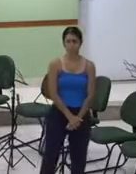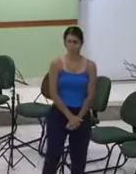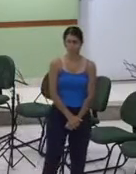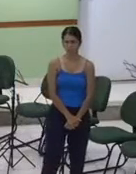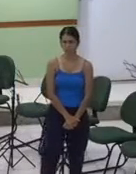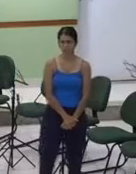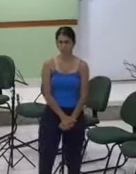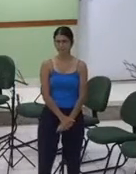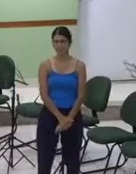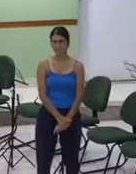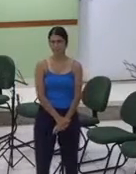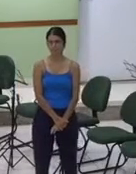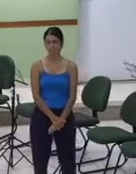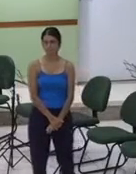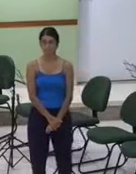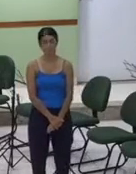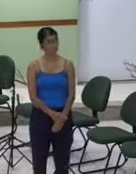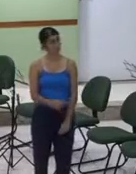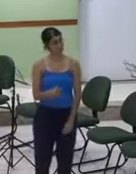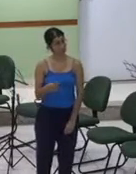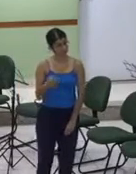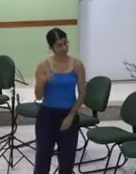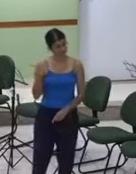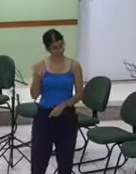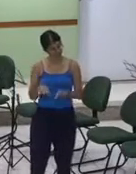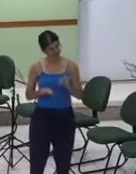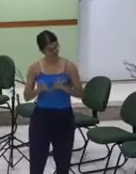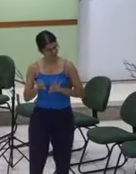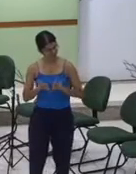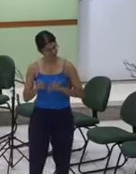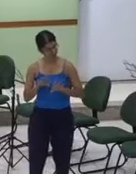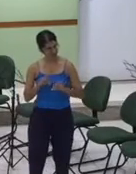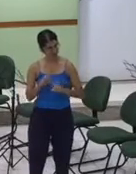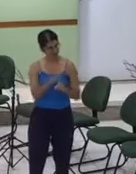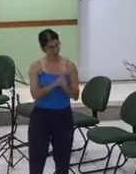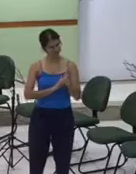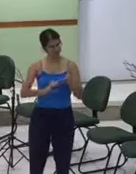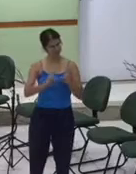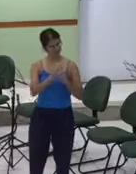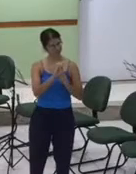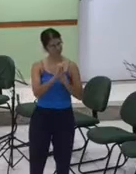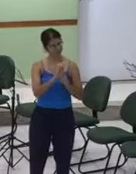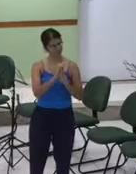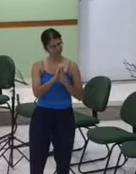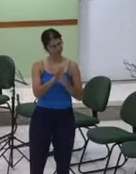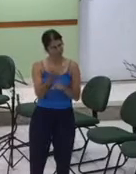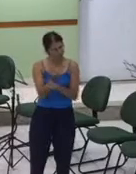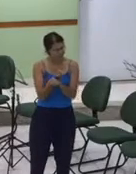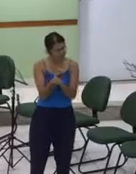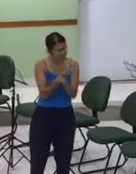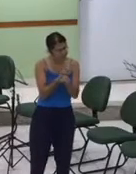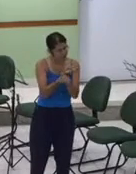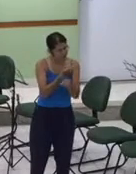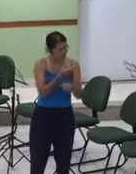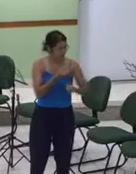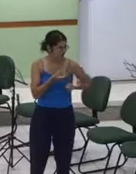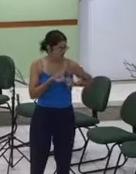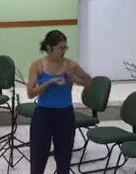Eu estava preparando o culto e fui procurar uma poesia para o dia de